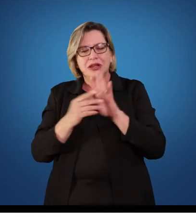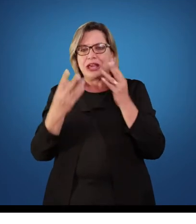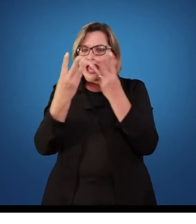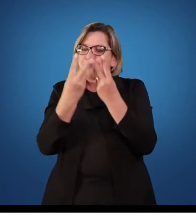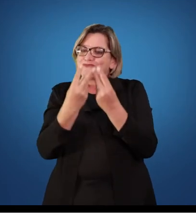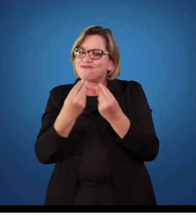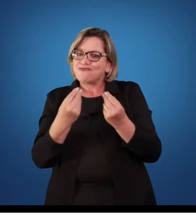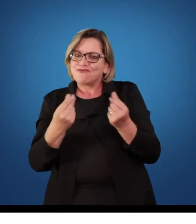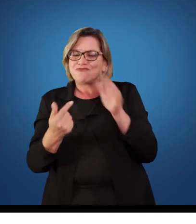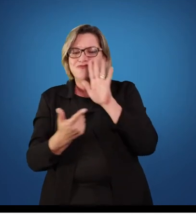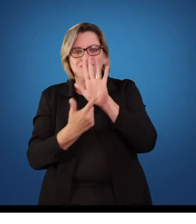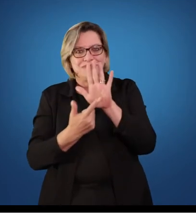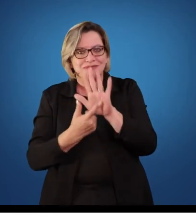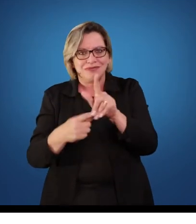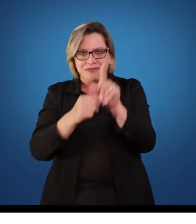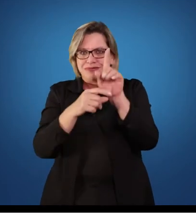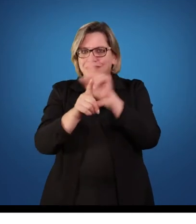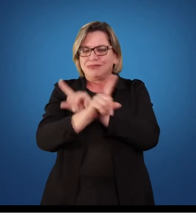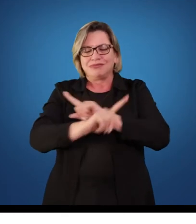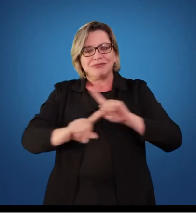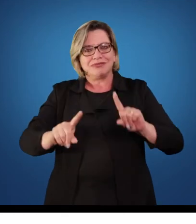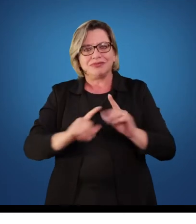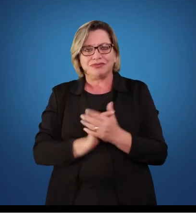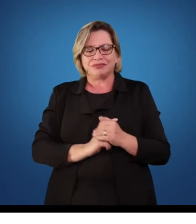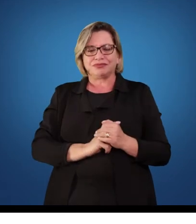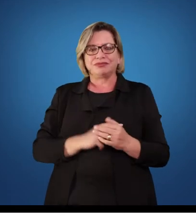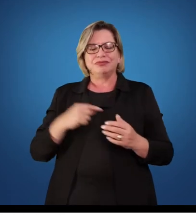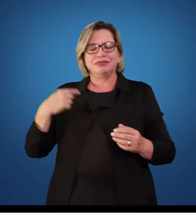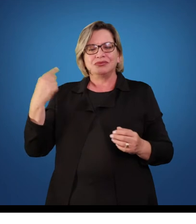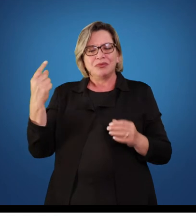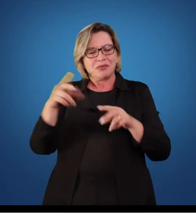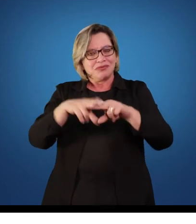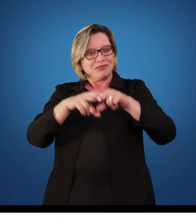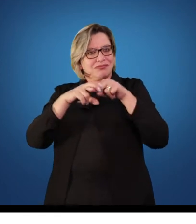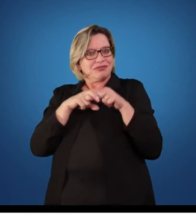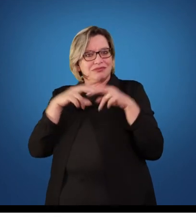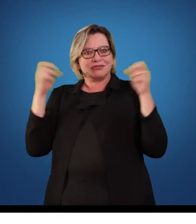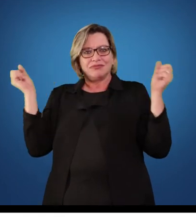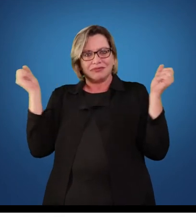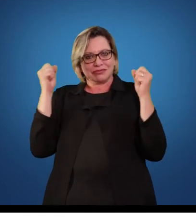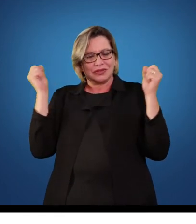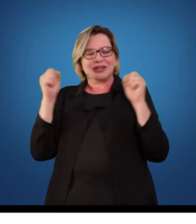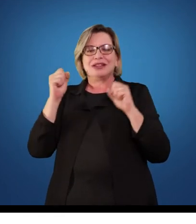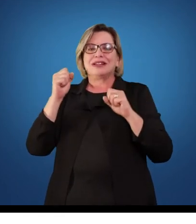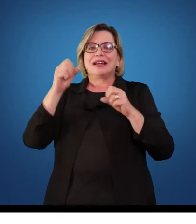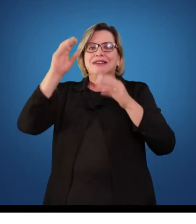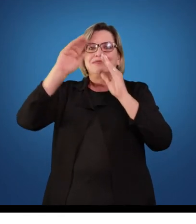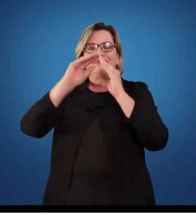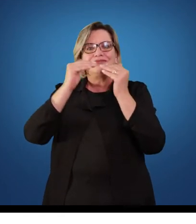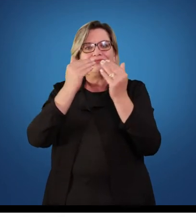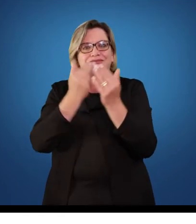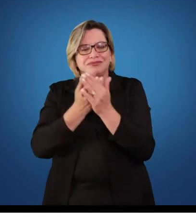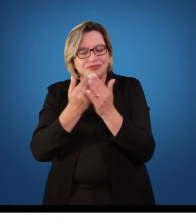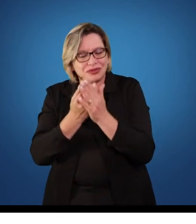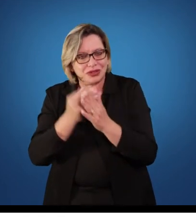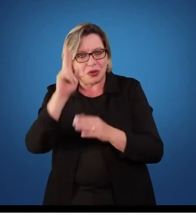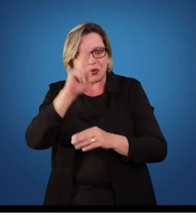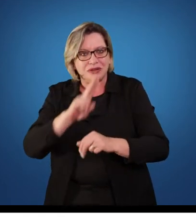competências físicas. Então, a educação física da escola, por meio das práticas corporais,